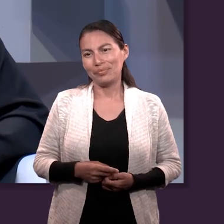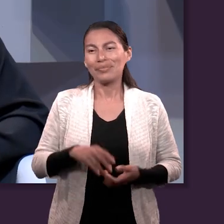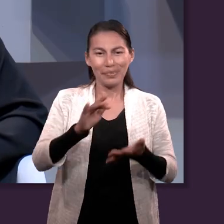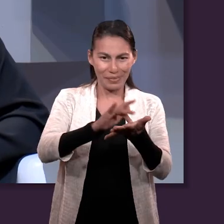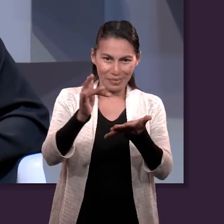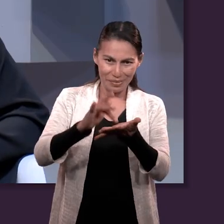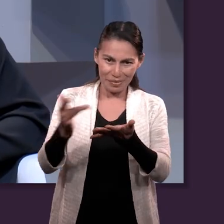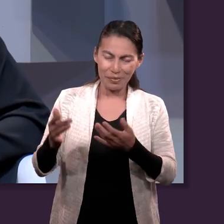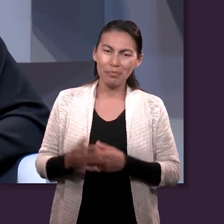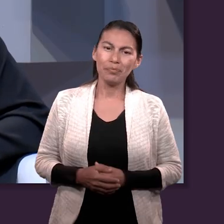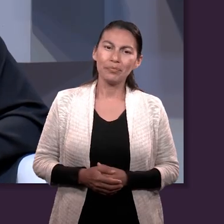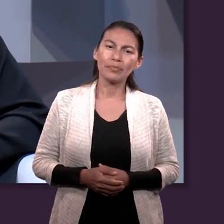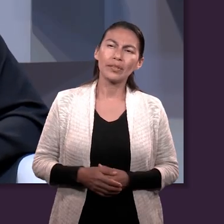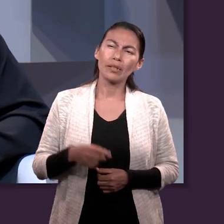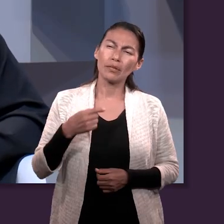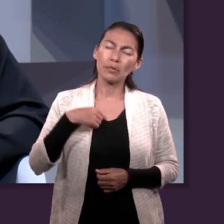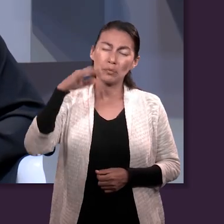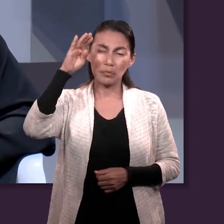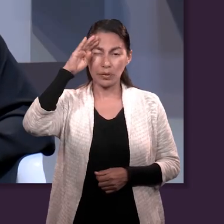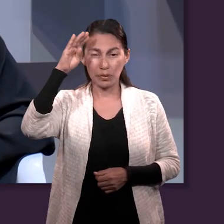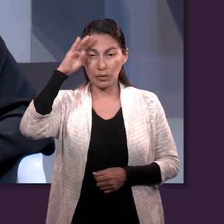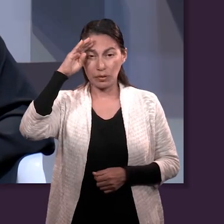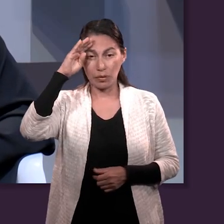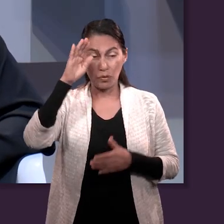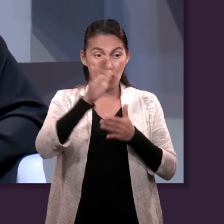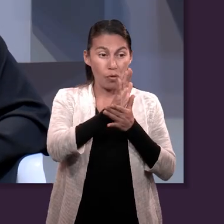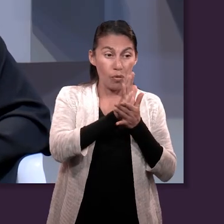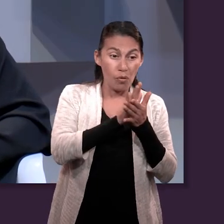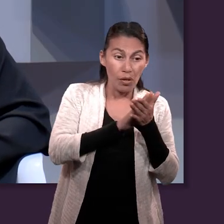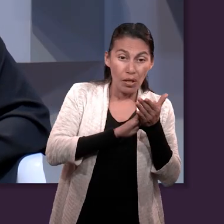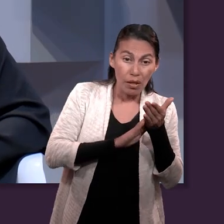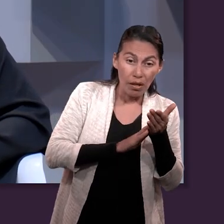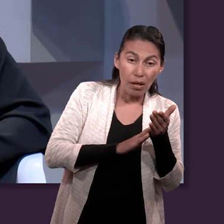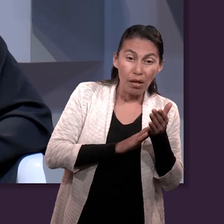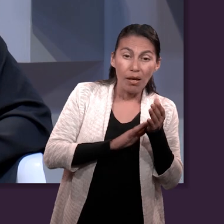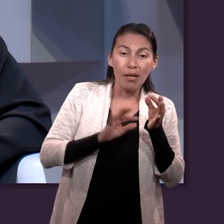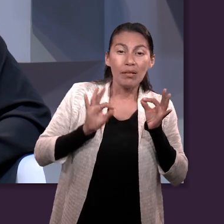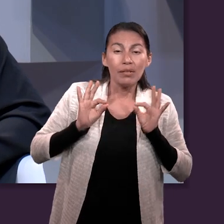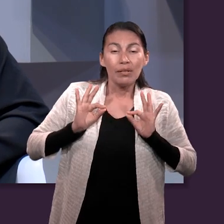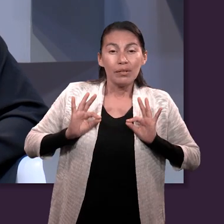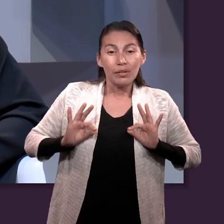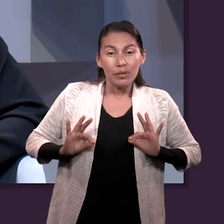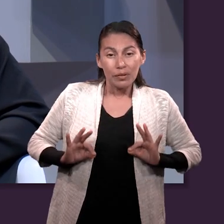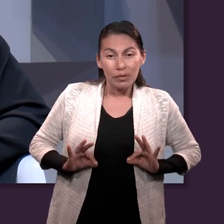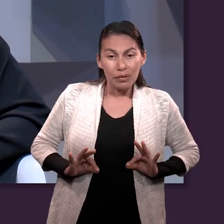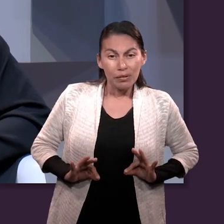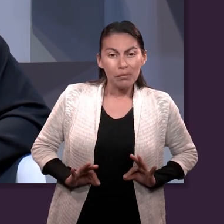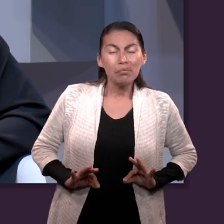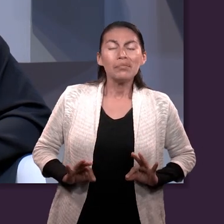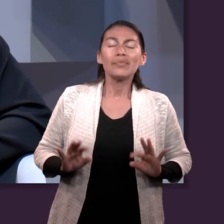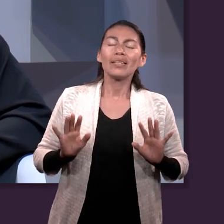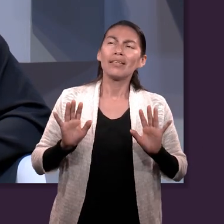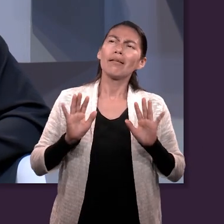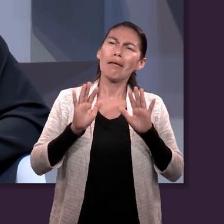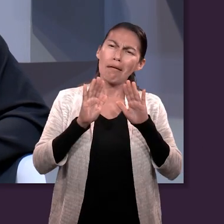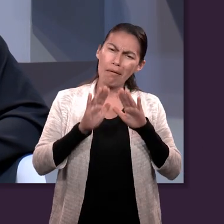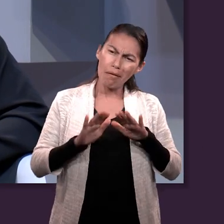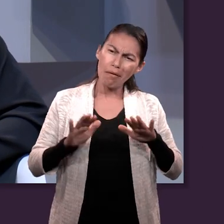esa lección es que realmente la mansedumbre es algo que nos tiene que acompañar cuando estamos en las dificultades. Tomar las cosas